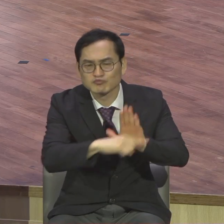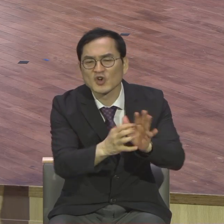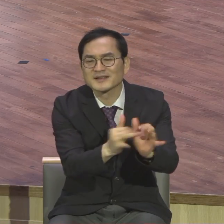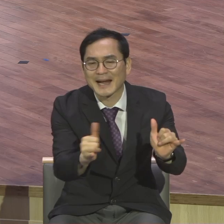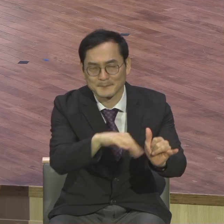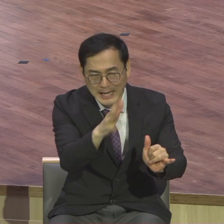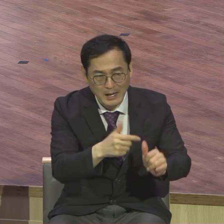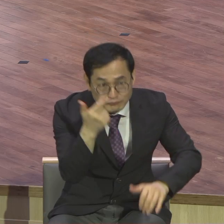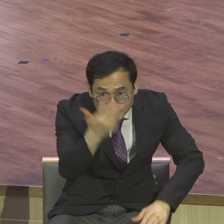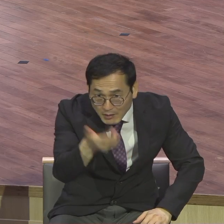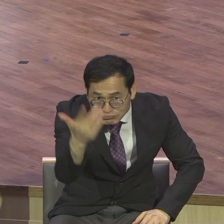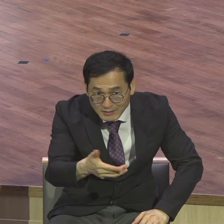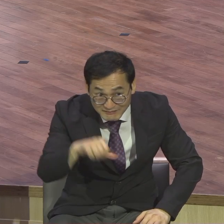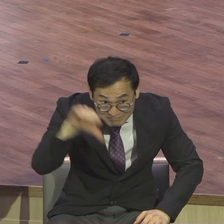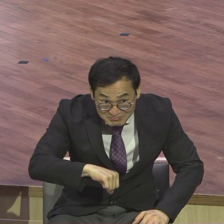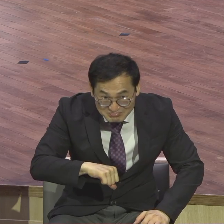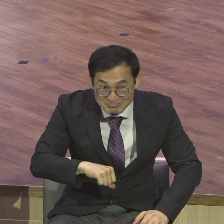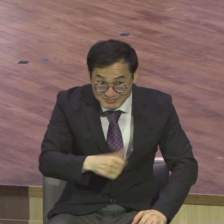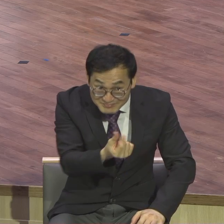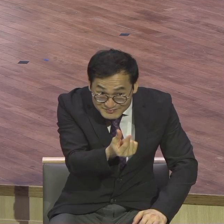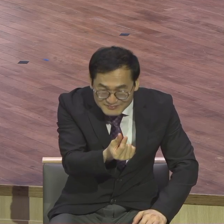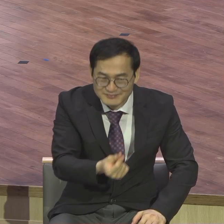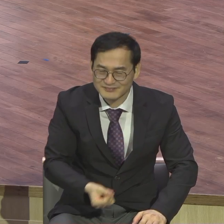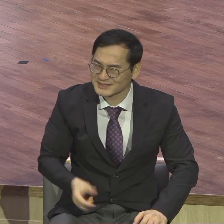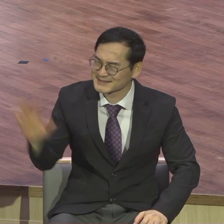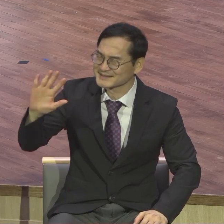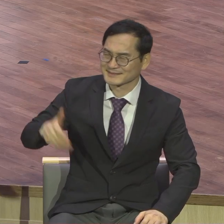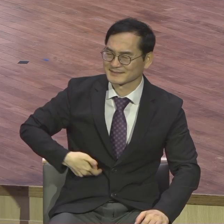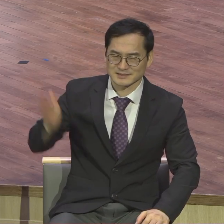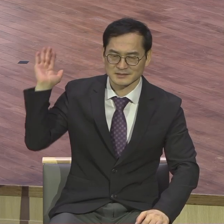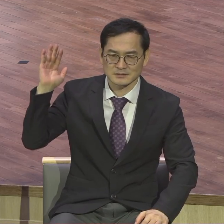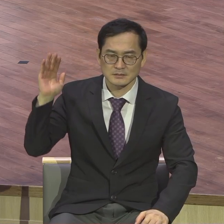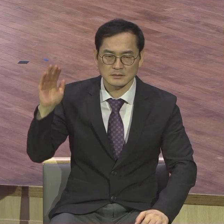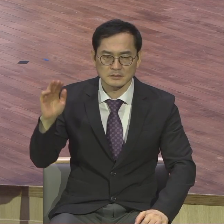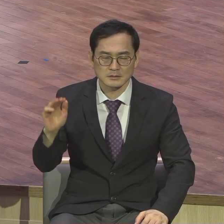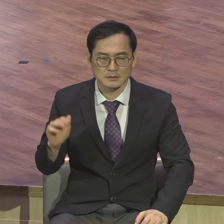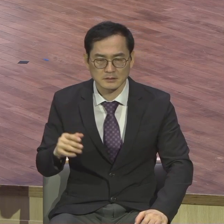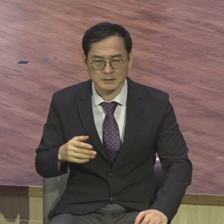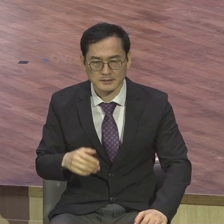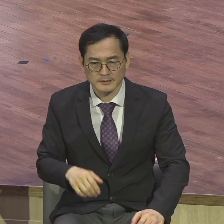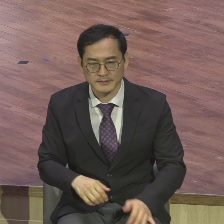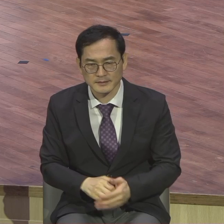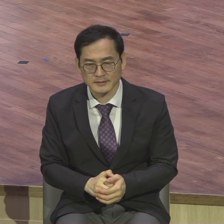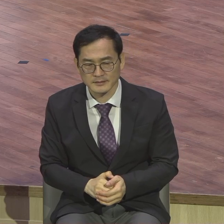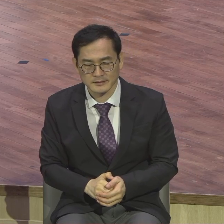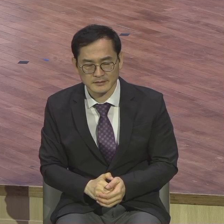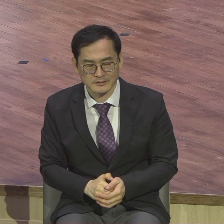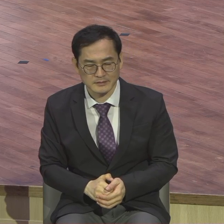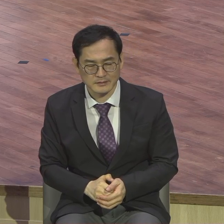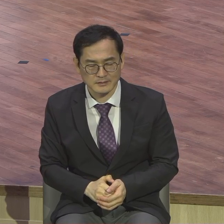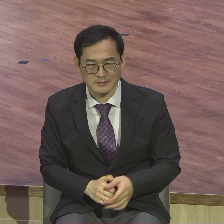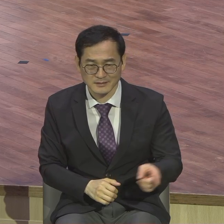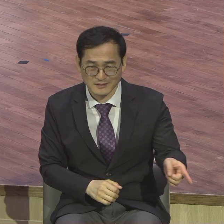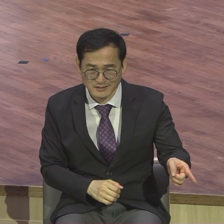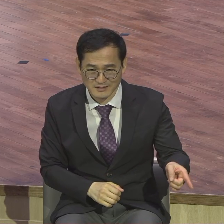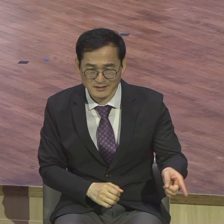이들은 대학 교수보다 더 많은 생각을 하지만 앞을 보지 못하는 냉인보다 더 적은 일을 합니다